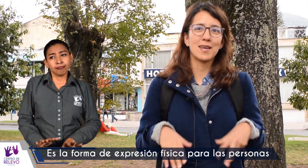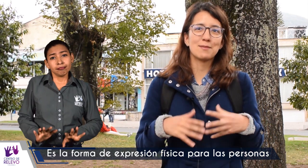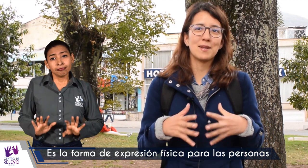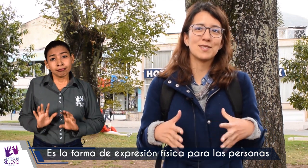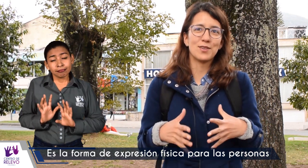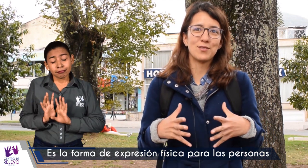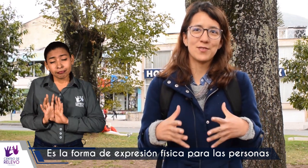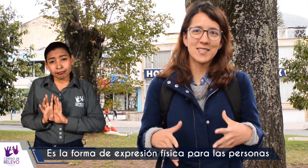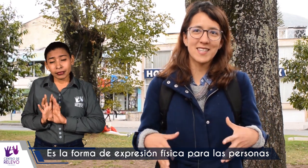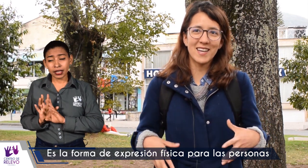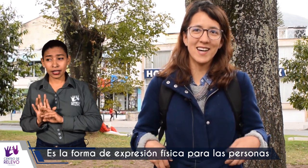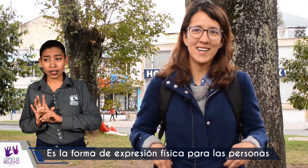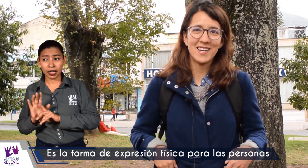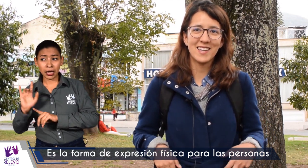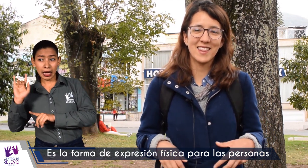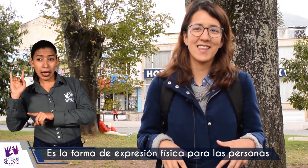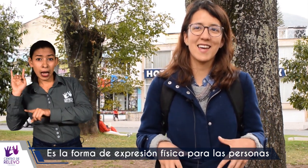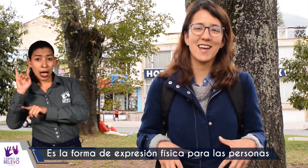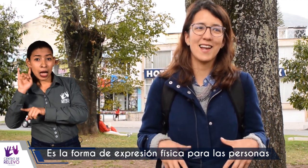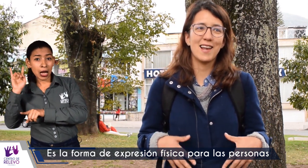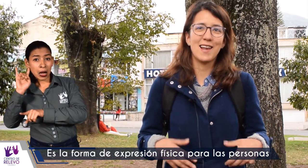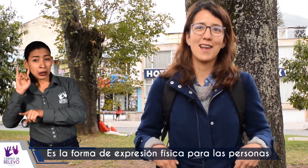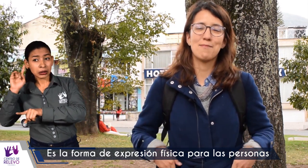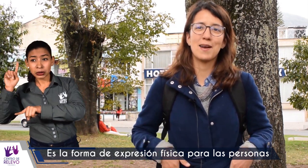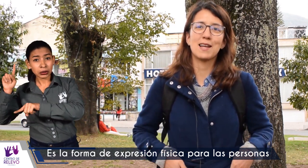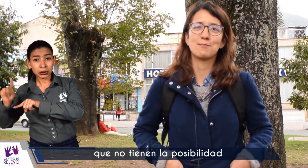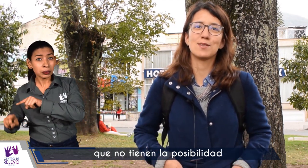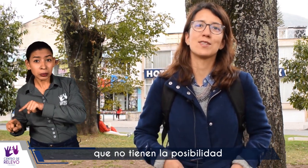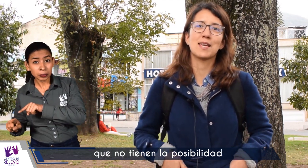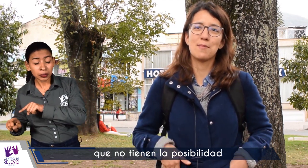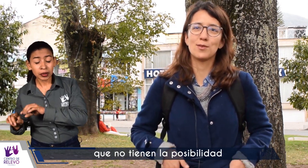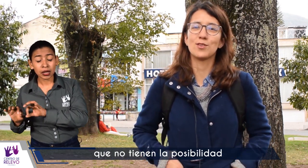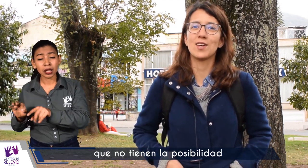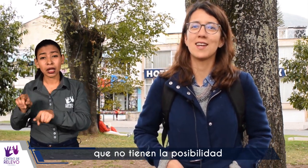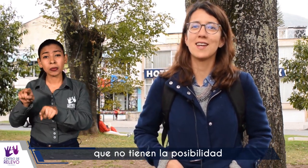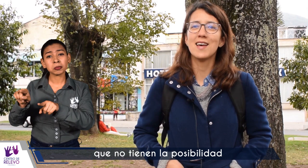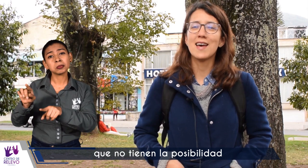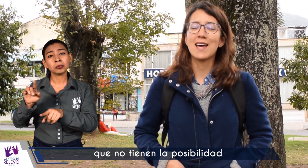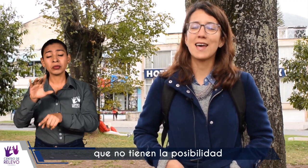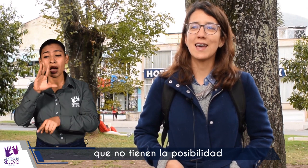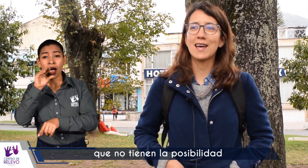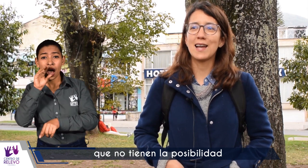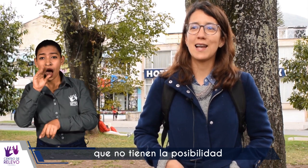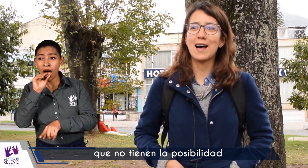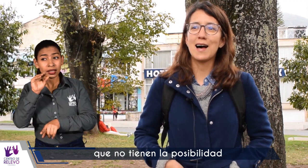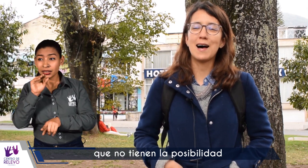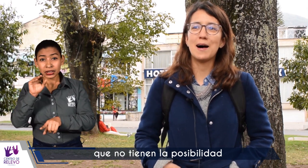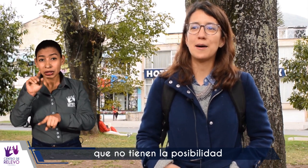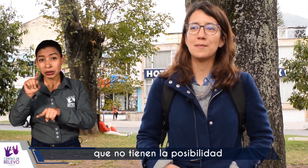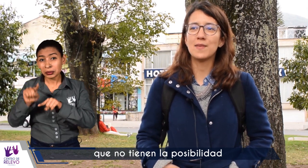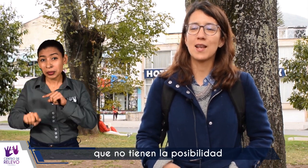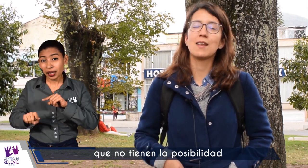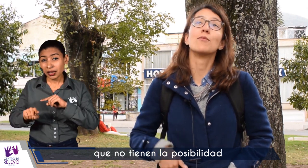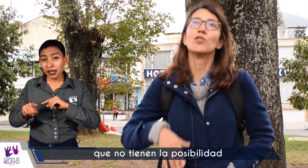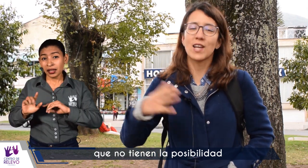la forma de expresión física para las personas que de pronto tienen la